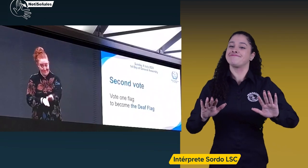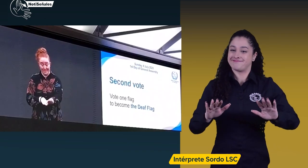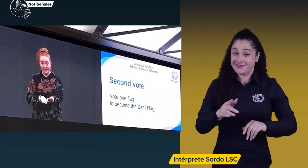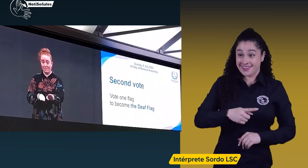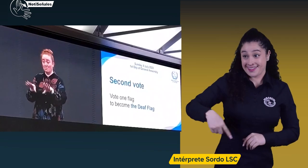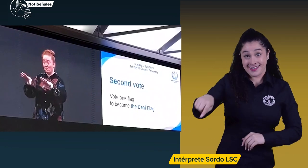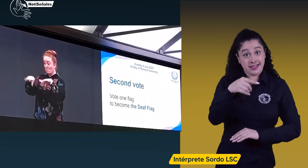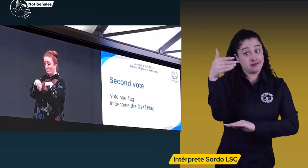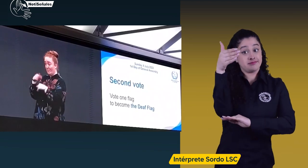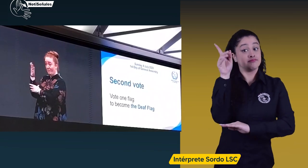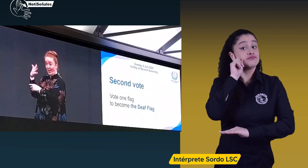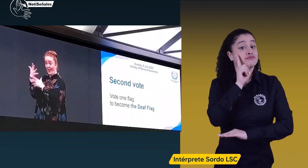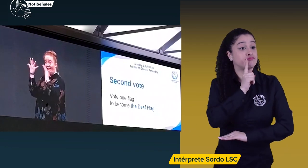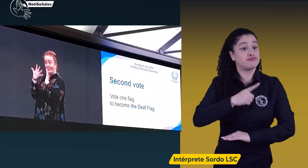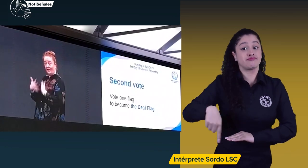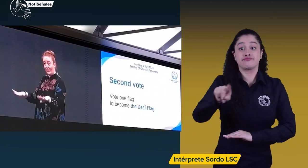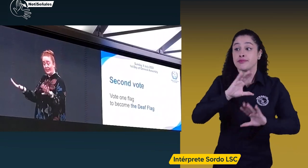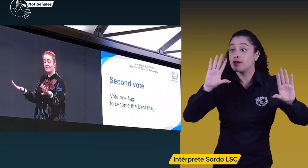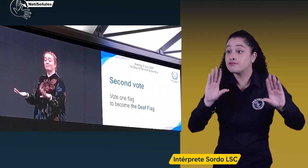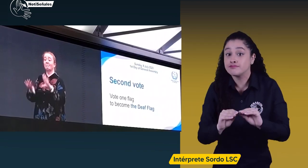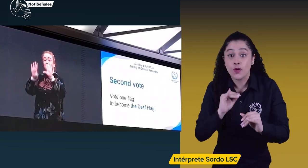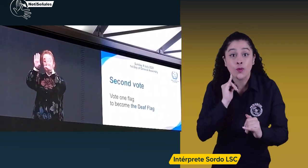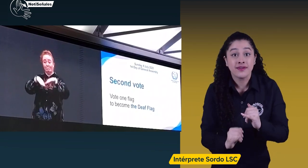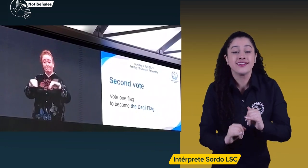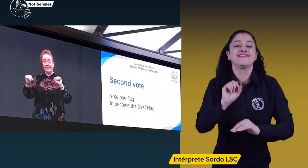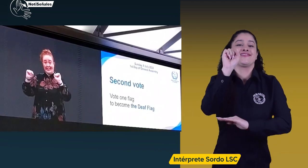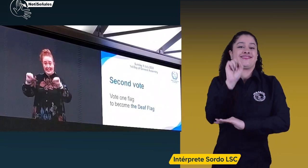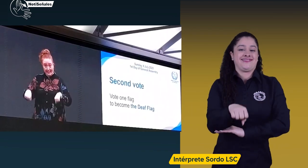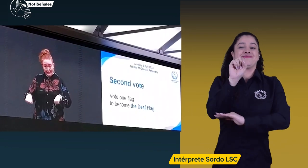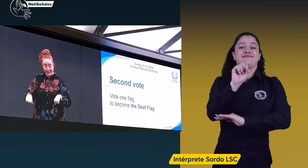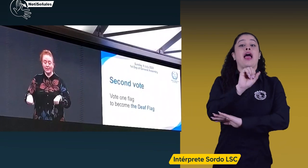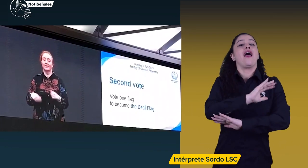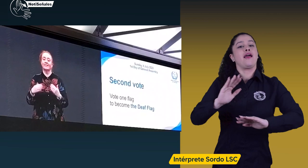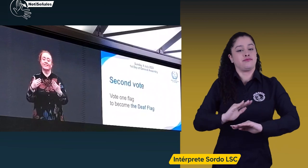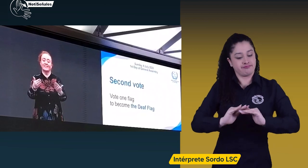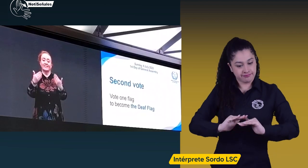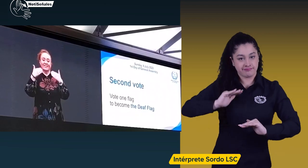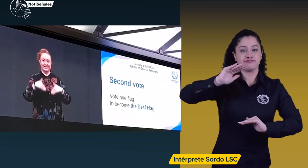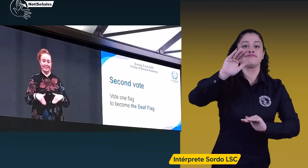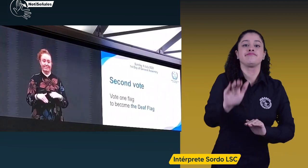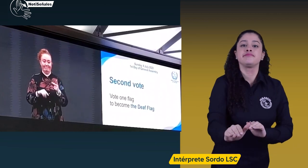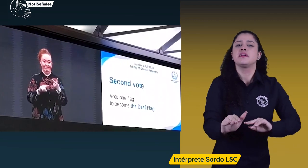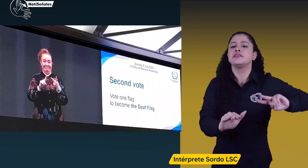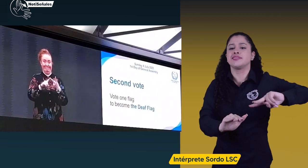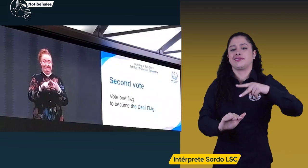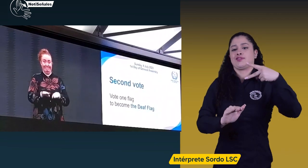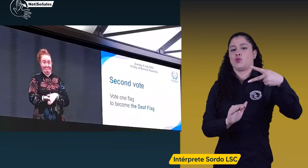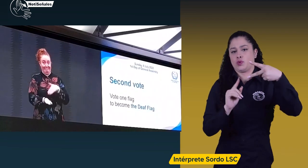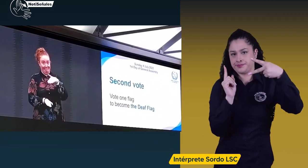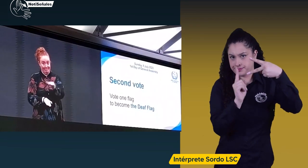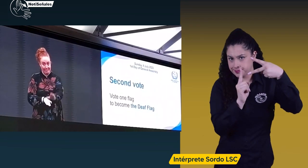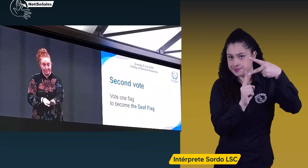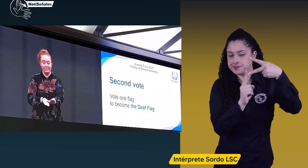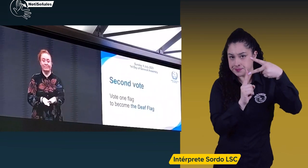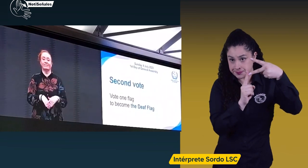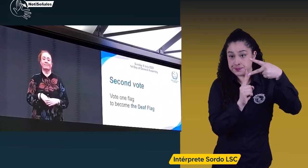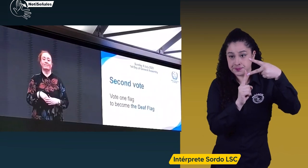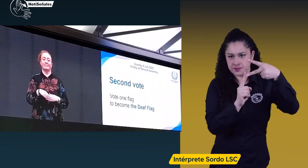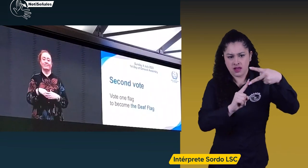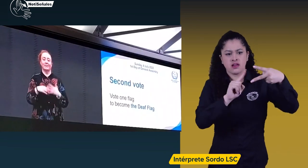Estando aprobado el primer proceso y viendo que ganó el sí, damos paso con el segundo. Les pedimos a los